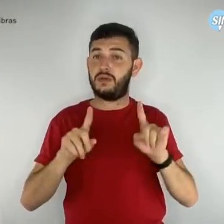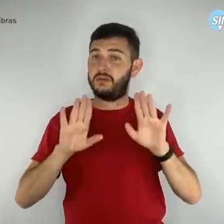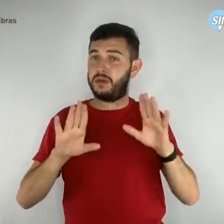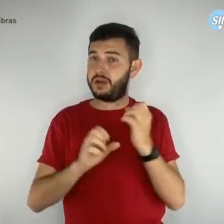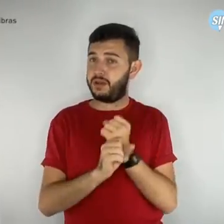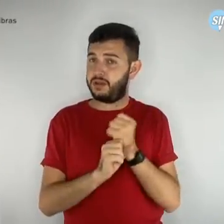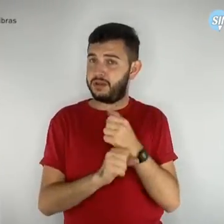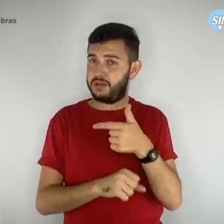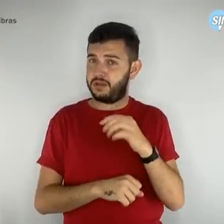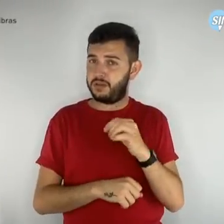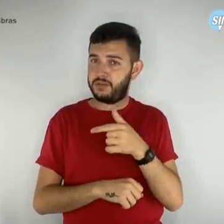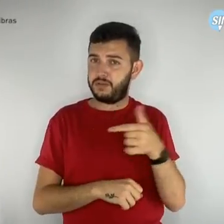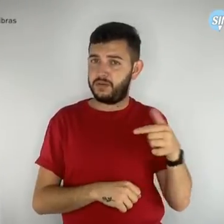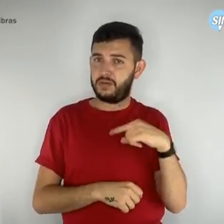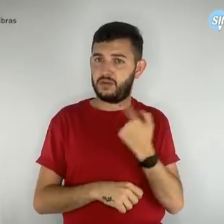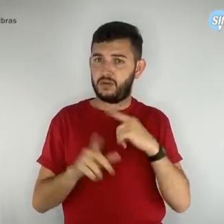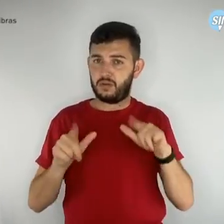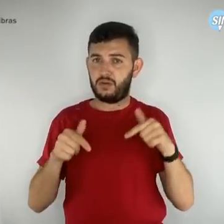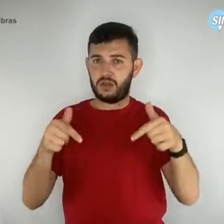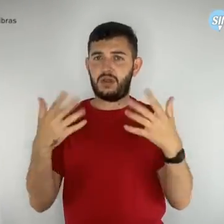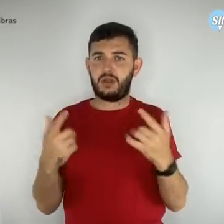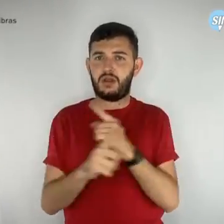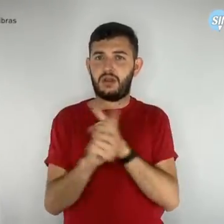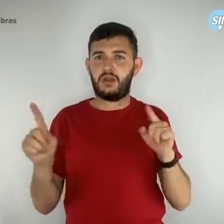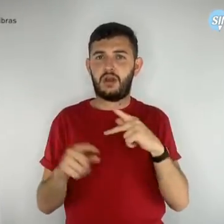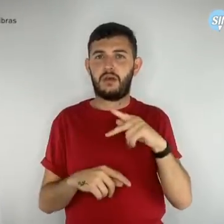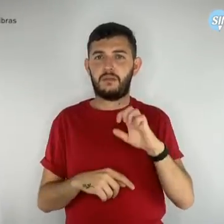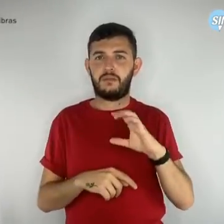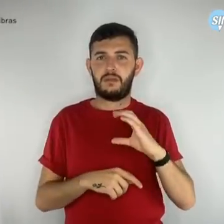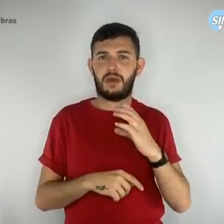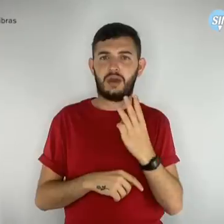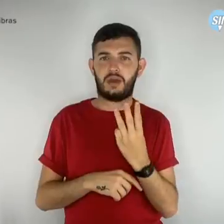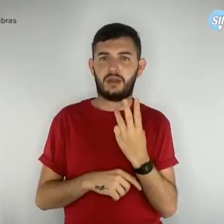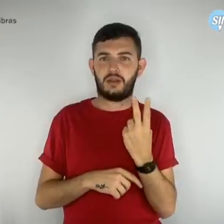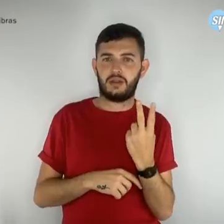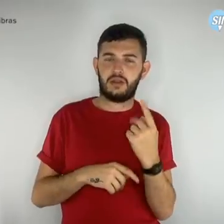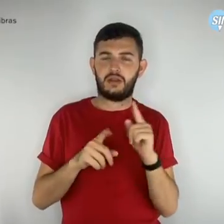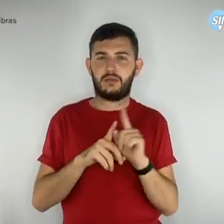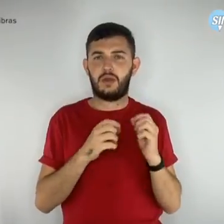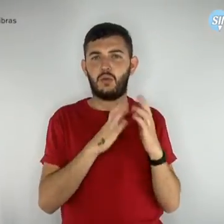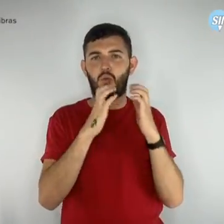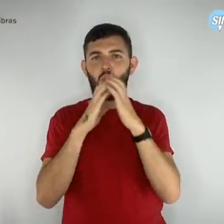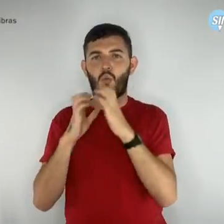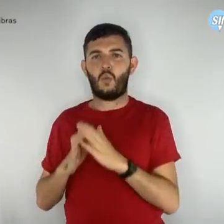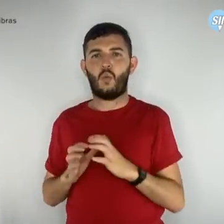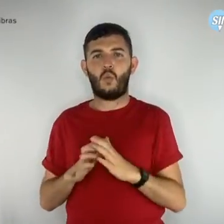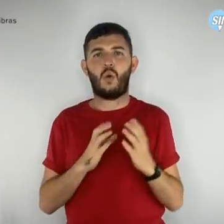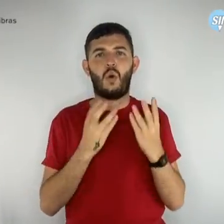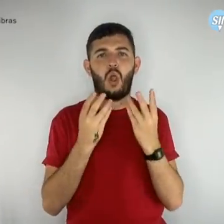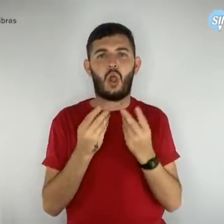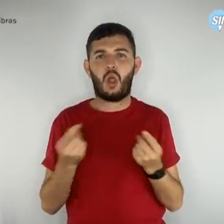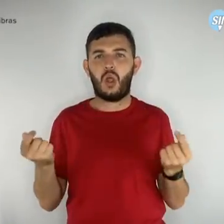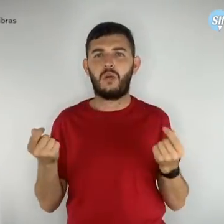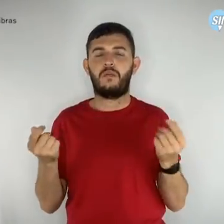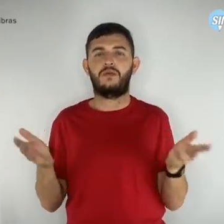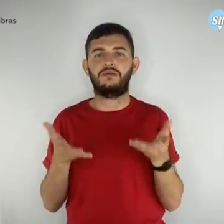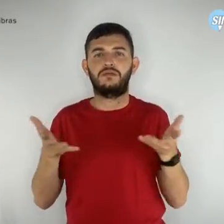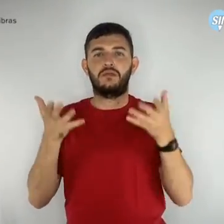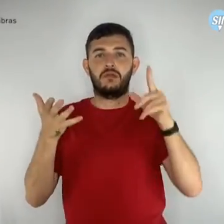combater a PEC 32 e todo o desmonte promovido pelas ideologias neoliberais